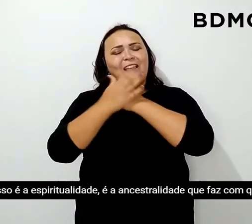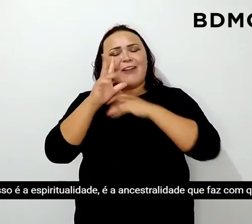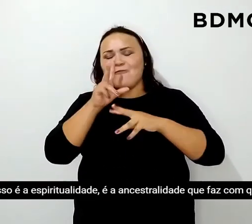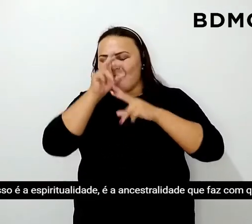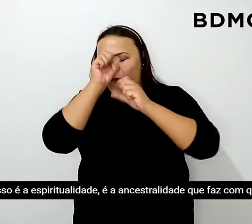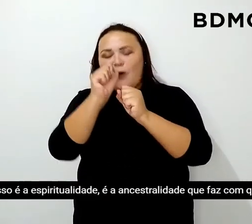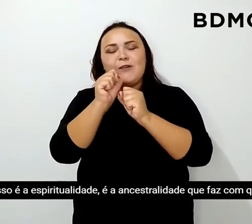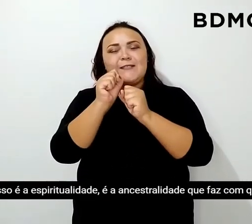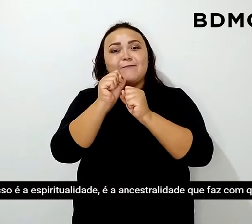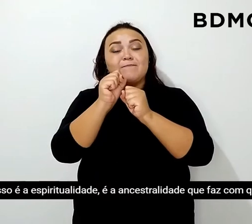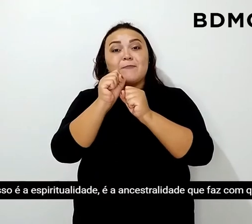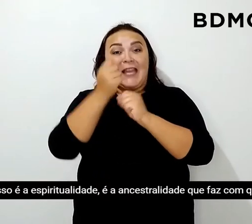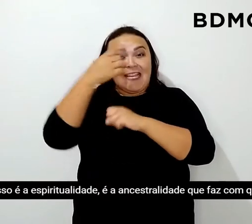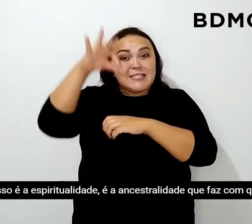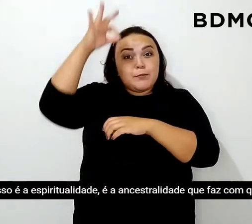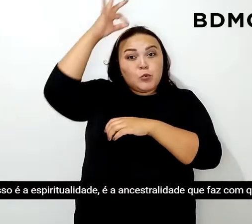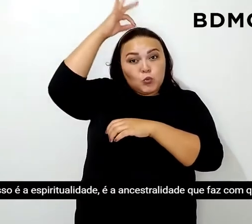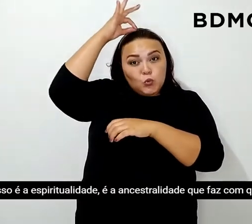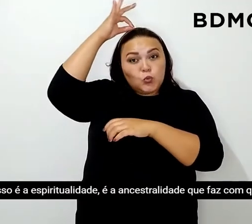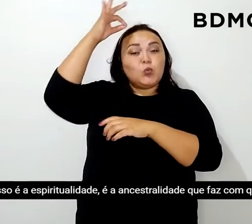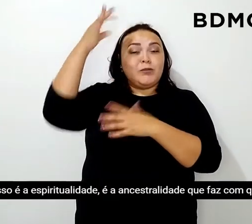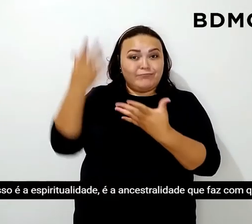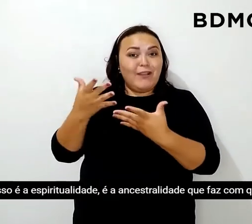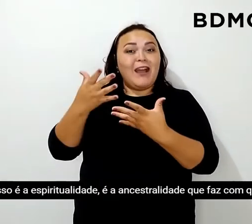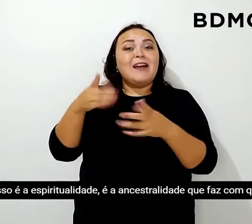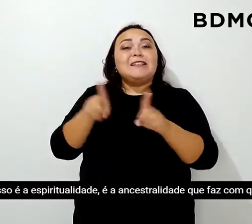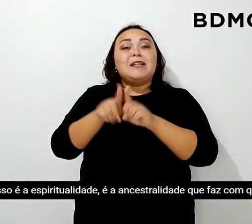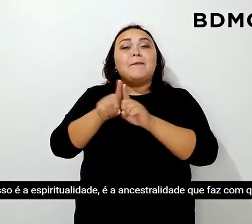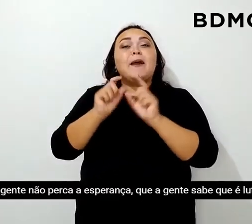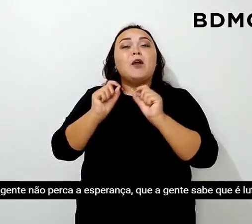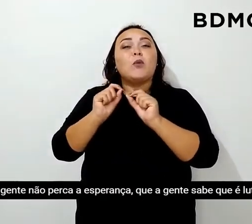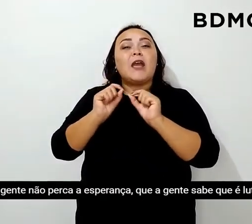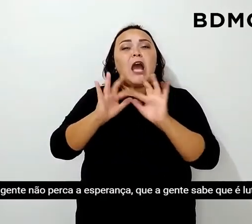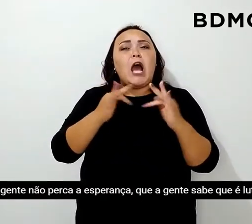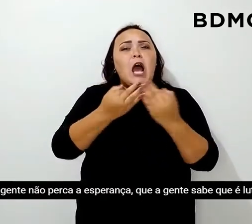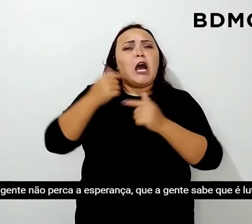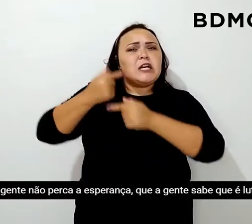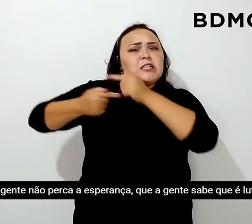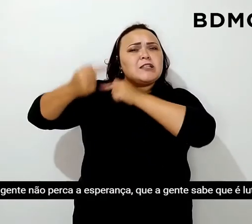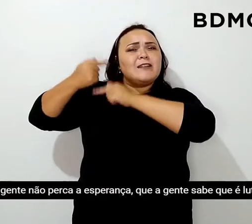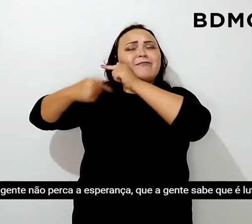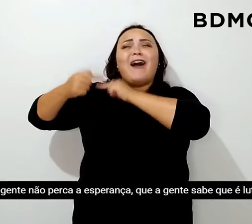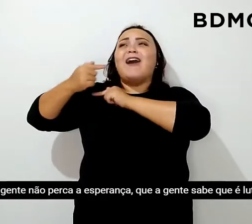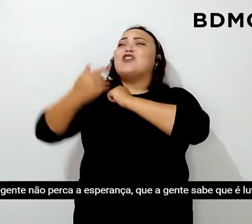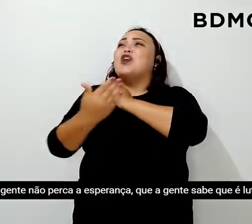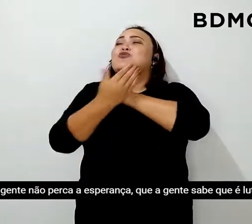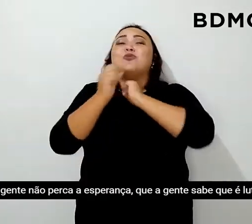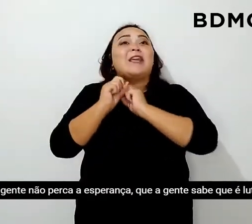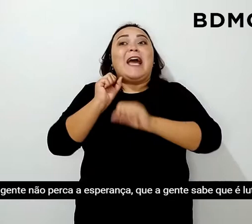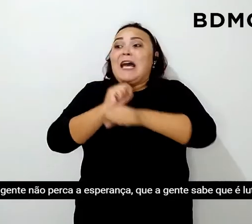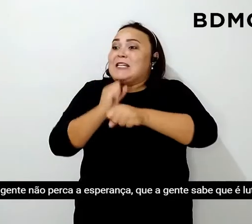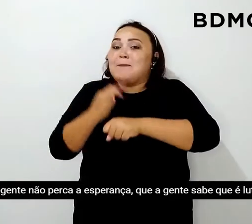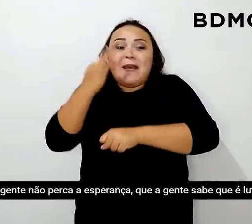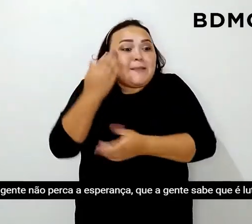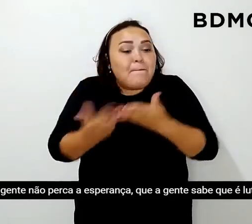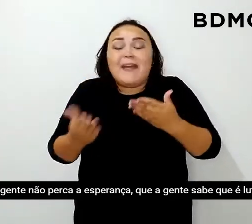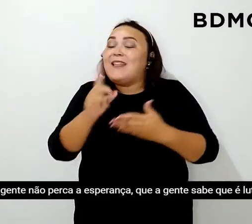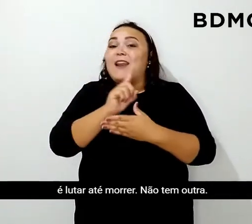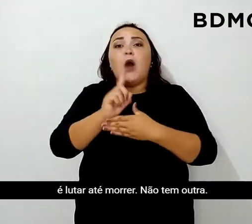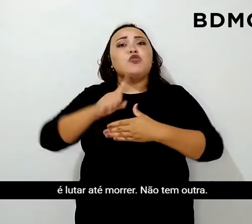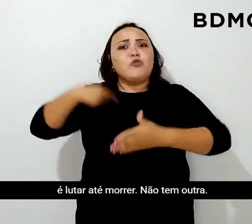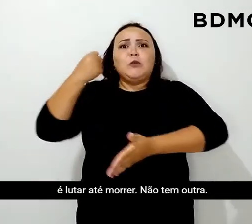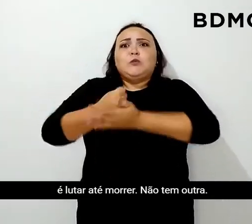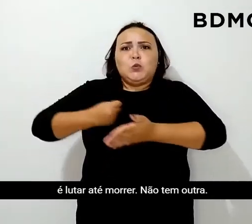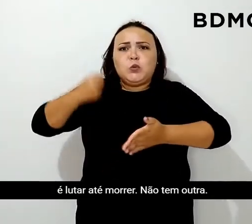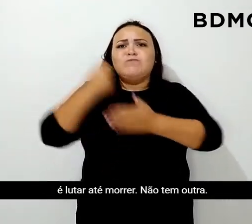Isso é espiritualidade, ancestralidade que faz com que a gente não perca a esperança que a gente sabe que é lutar,